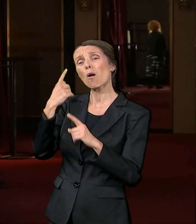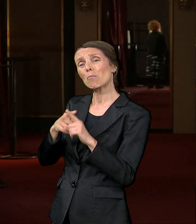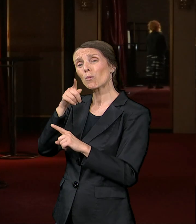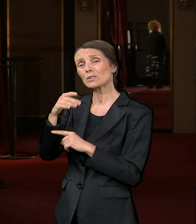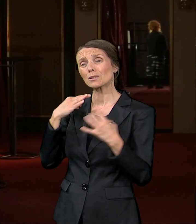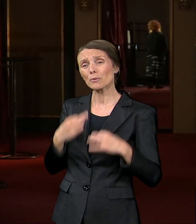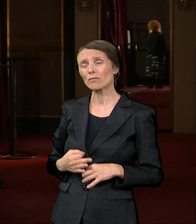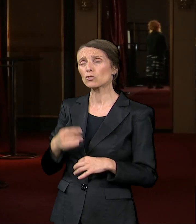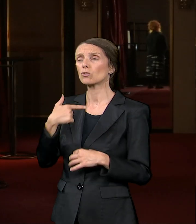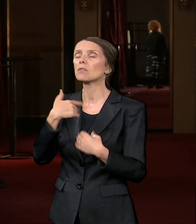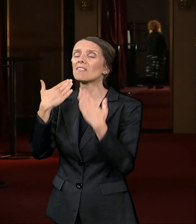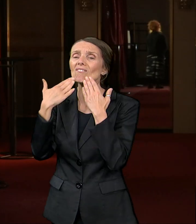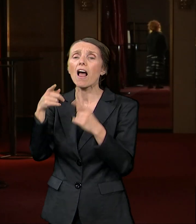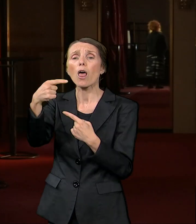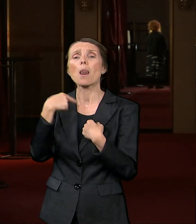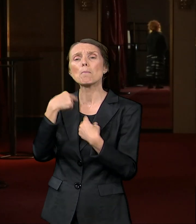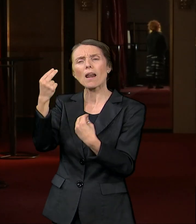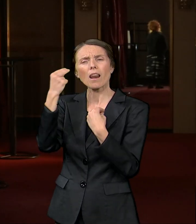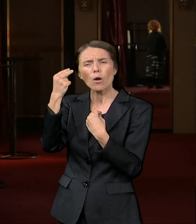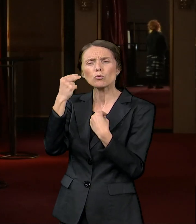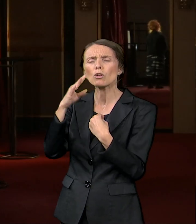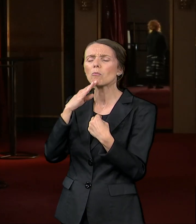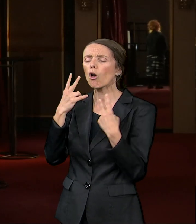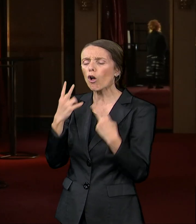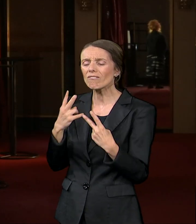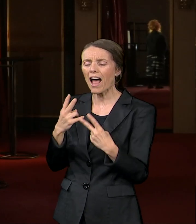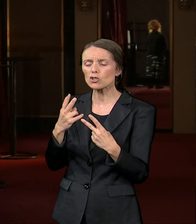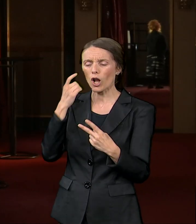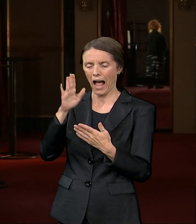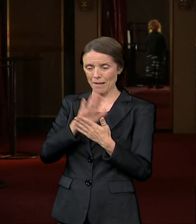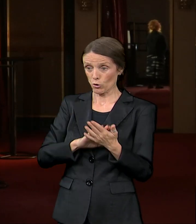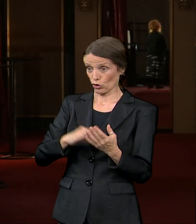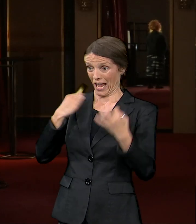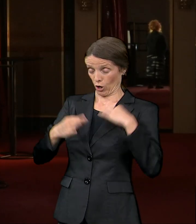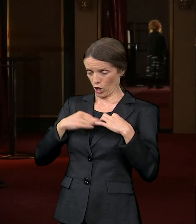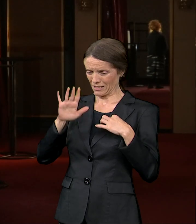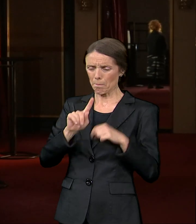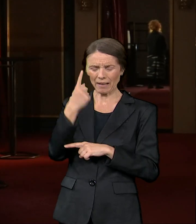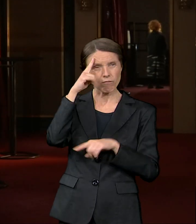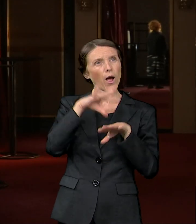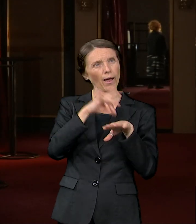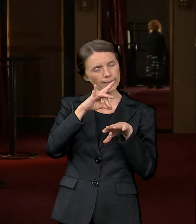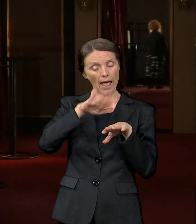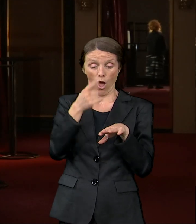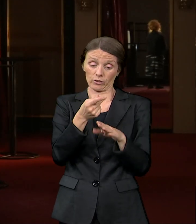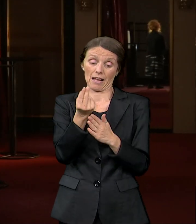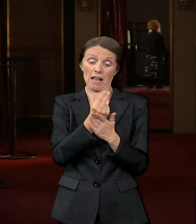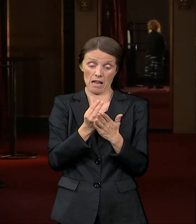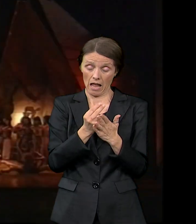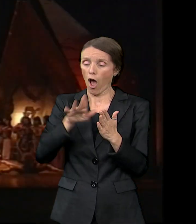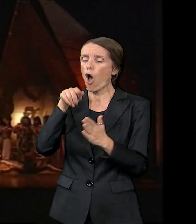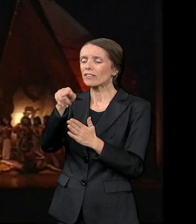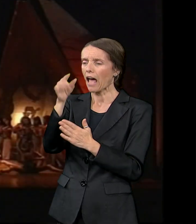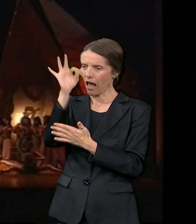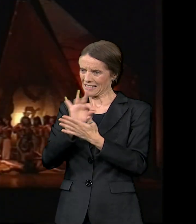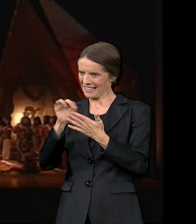realizacije koscenskog kostima od ideje do crteža od idejnih skica znači tehničkih skica do same realizacije kostima.